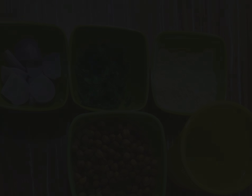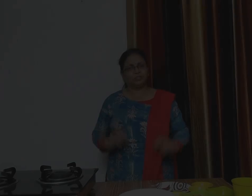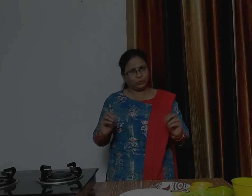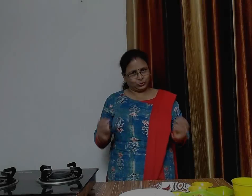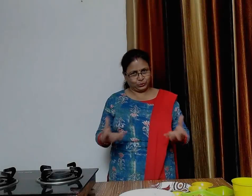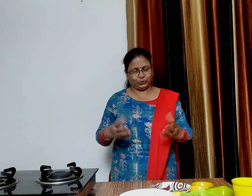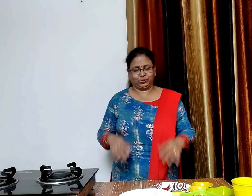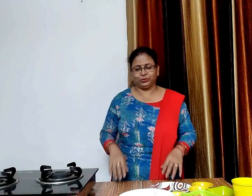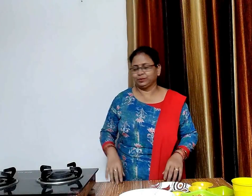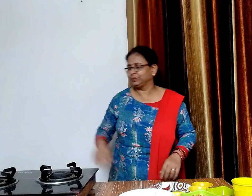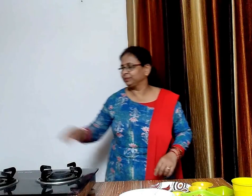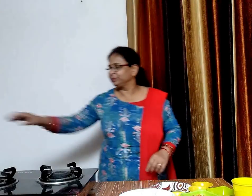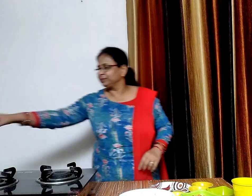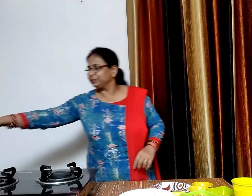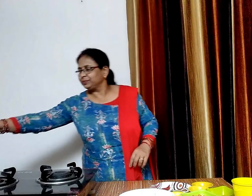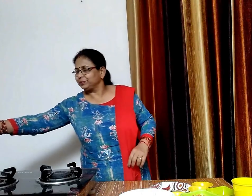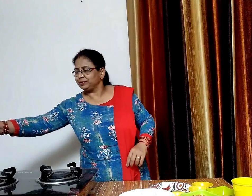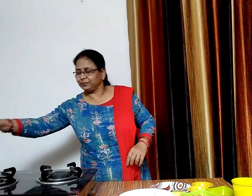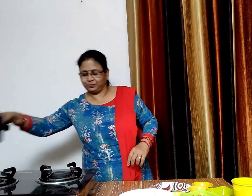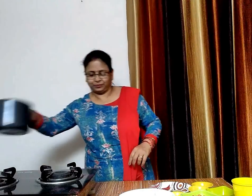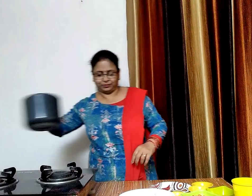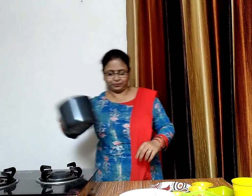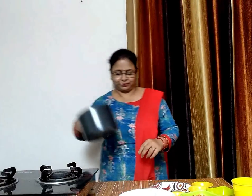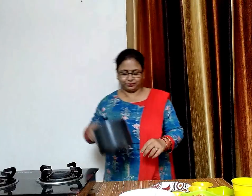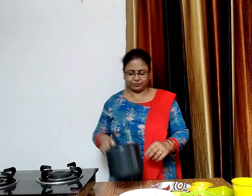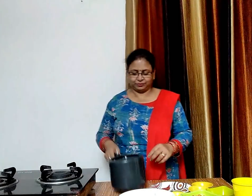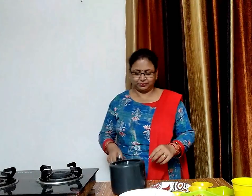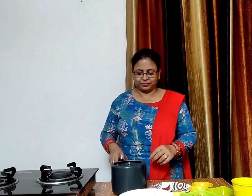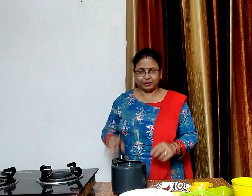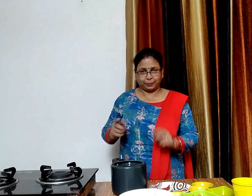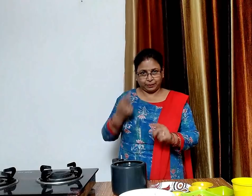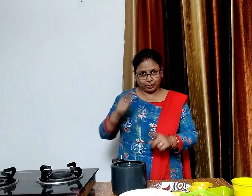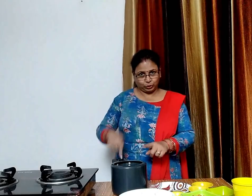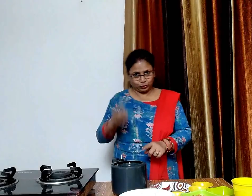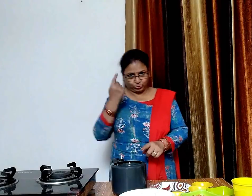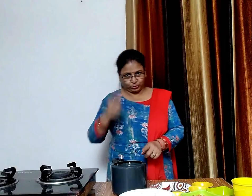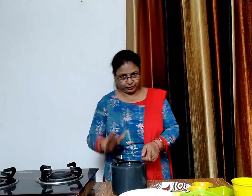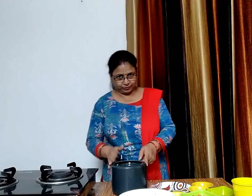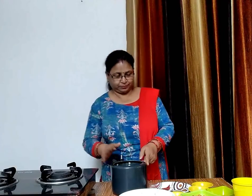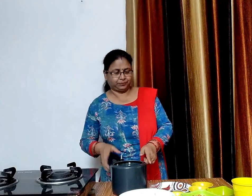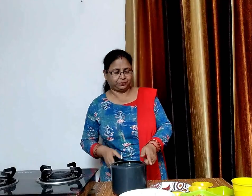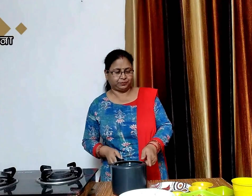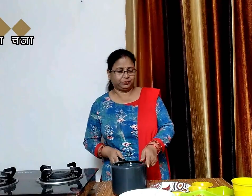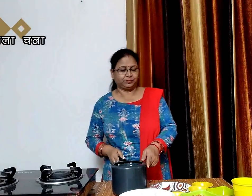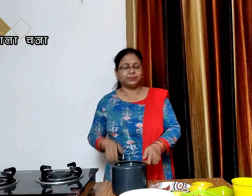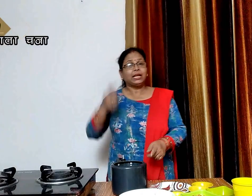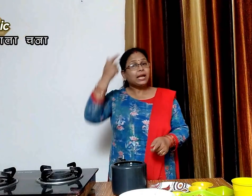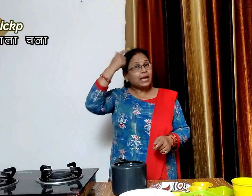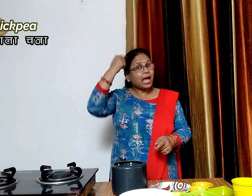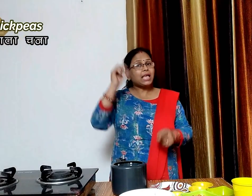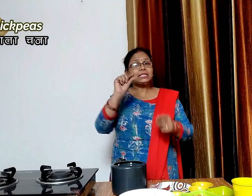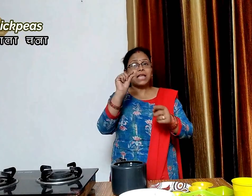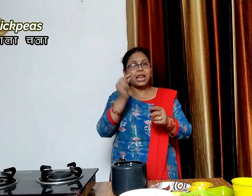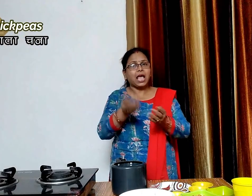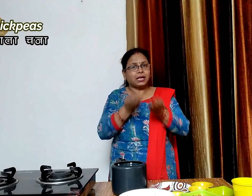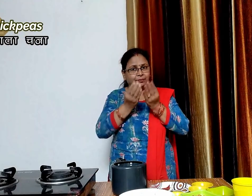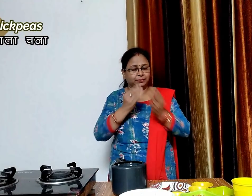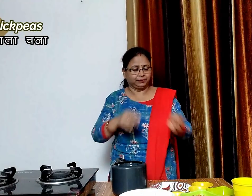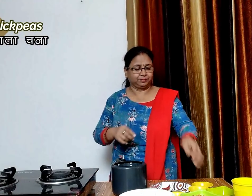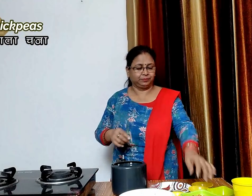आईए बनाना शुरू करते हैं सबसे पहले कुकर लेंगे और उसमें दो कप काले चने डालेंगे जो